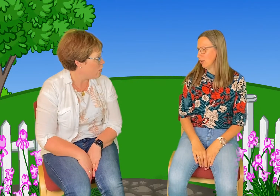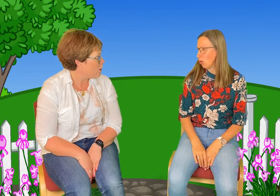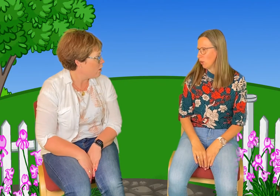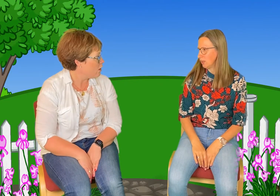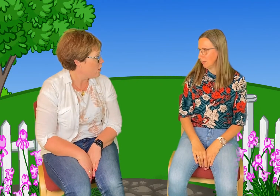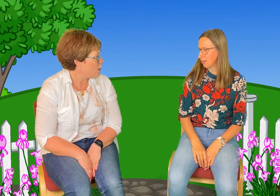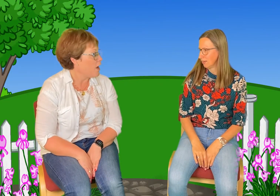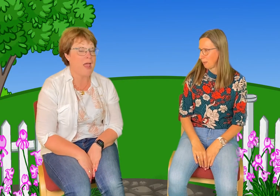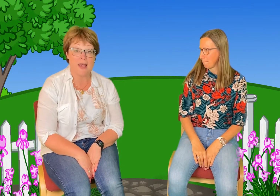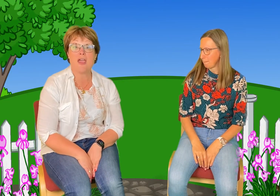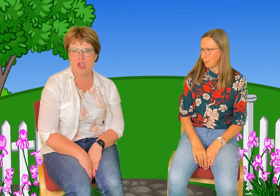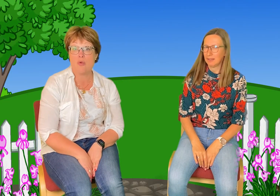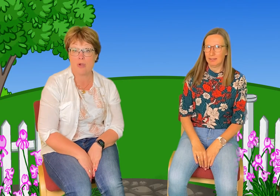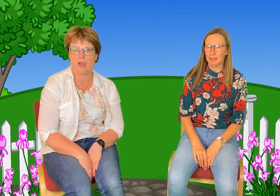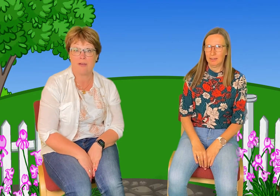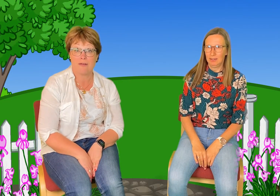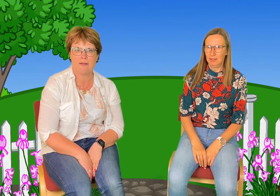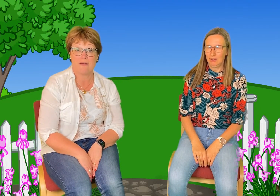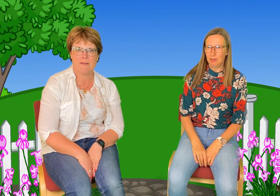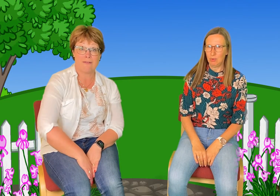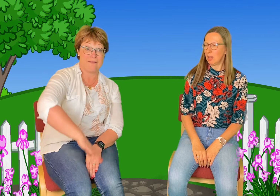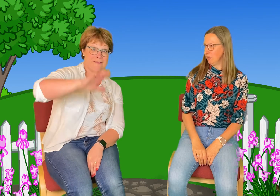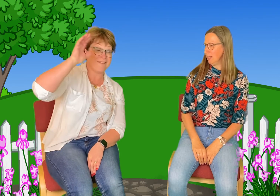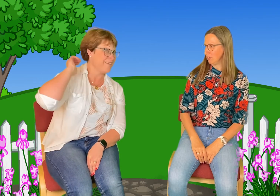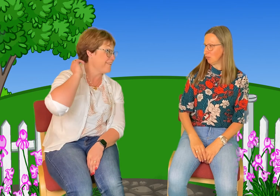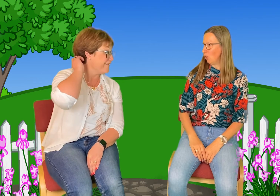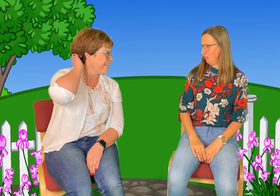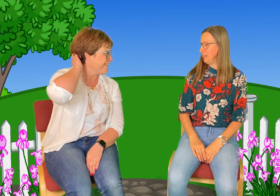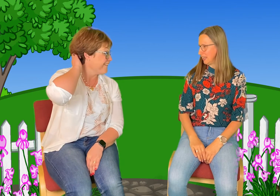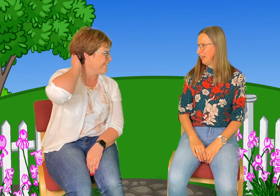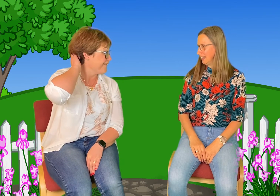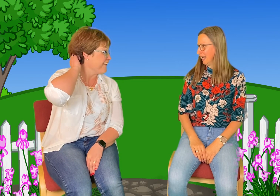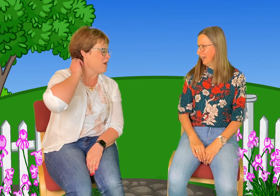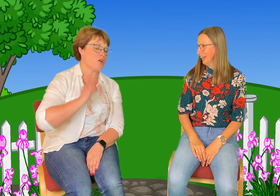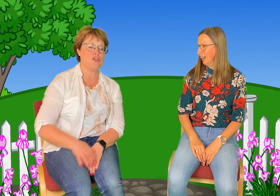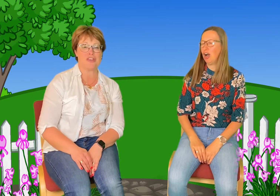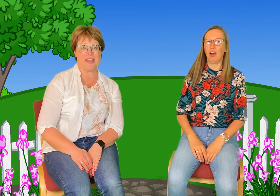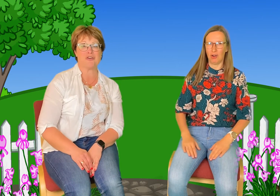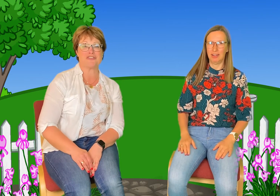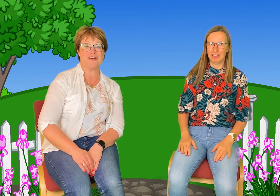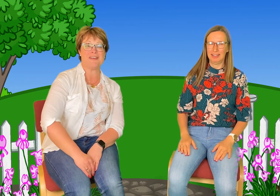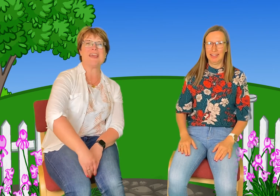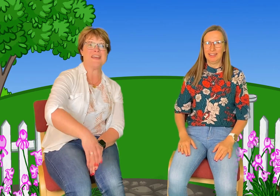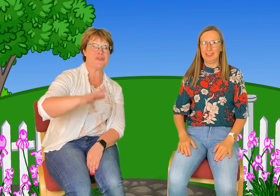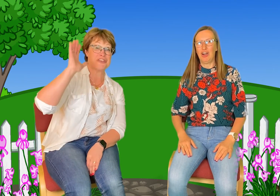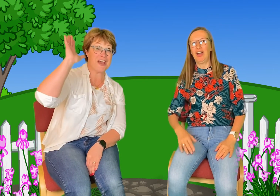tråkigt. Eller hur. Nu kan vi nästan ta och fika lite. Ja tycker vi också. Det kan ni också göra.